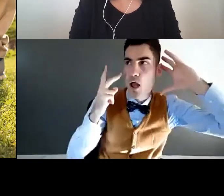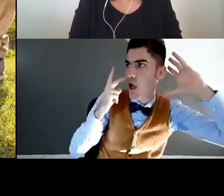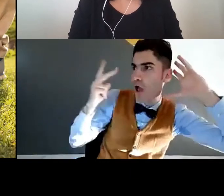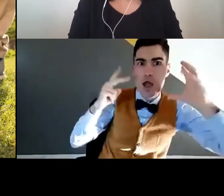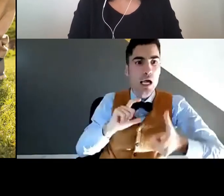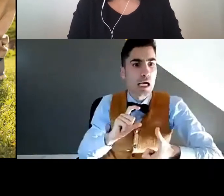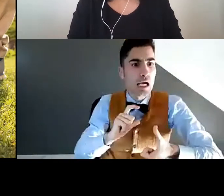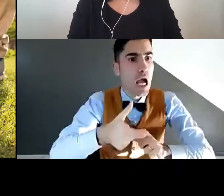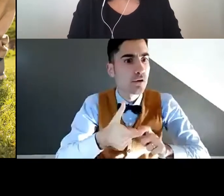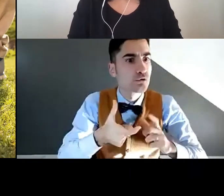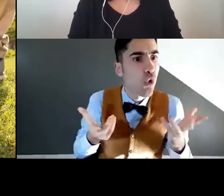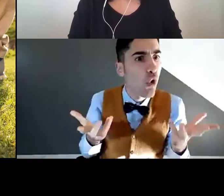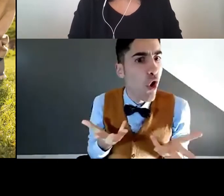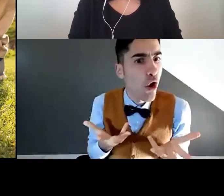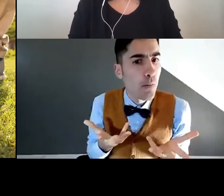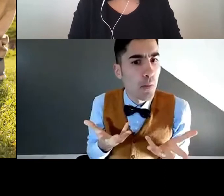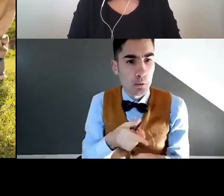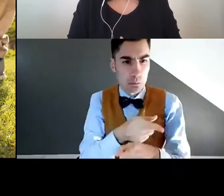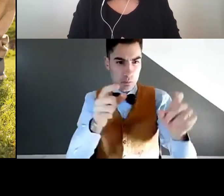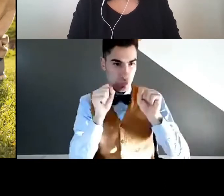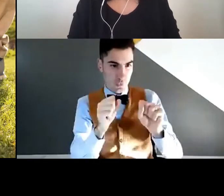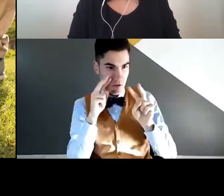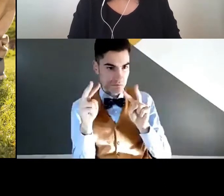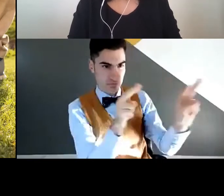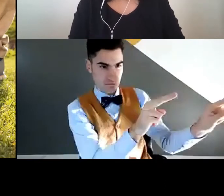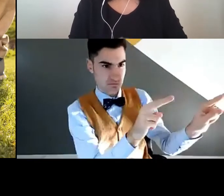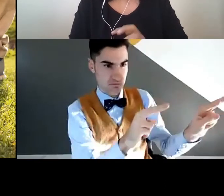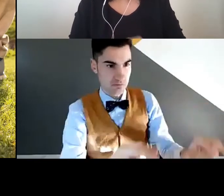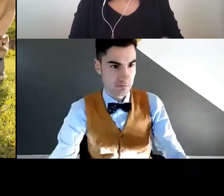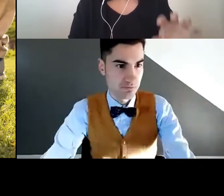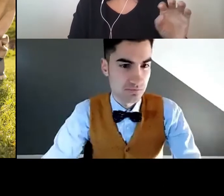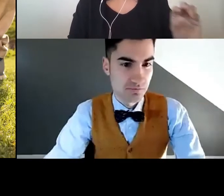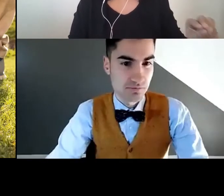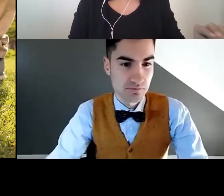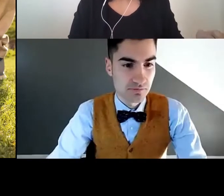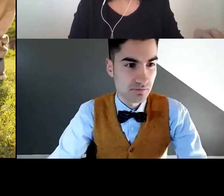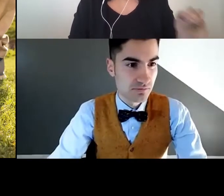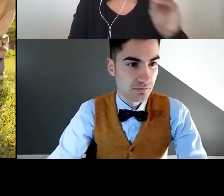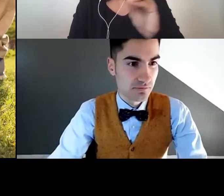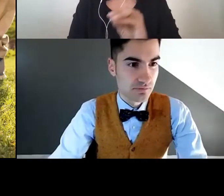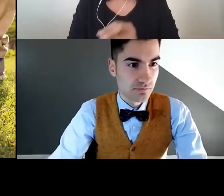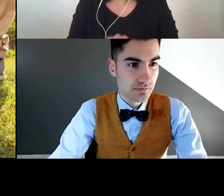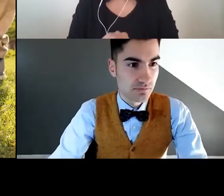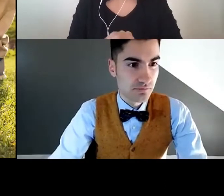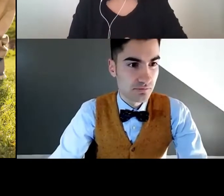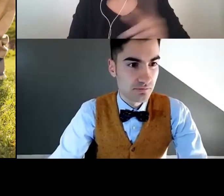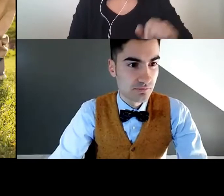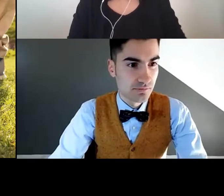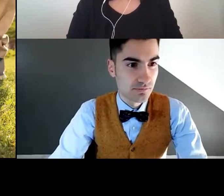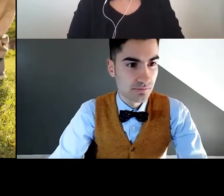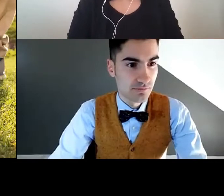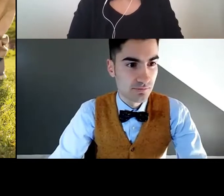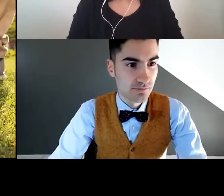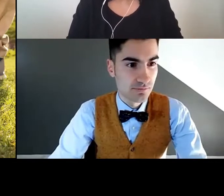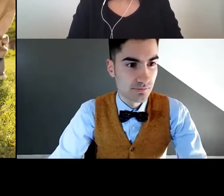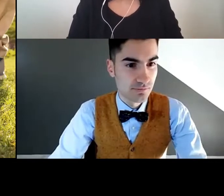E io mi trasformo, torno ad essere palla. La mia testa diventa la palla da golf e c'è un rapporto tra la mazza da golf e la palla da golf